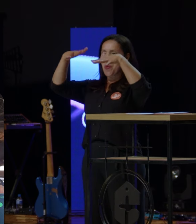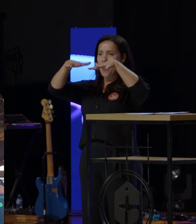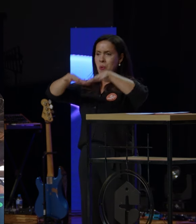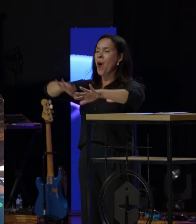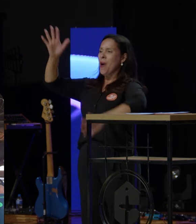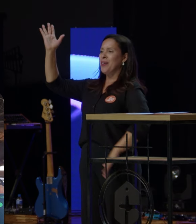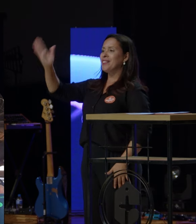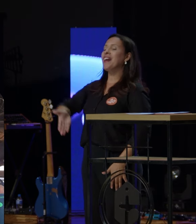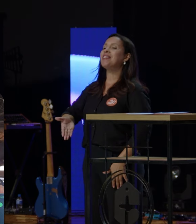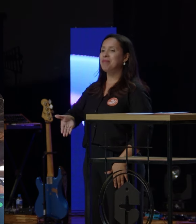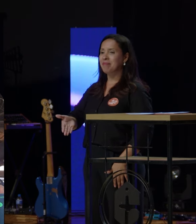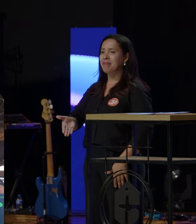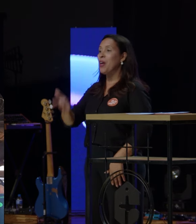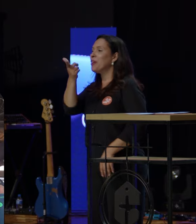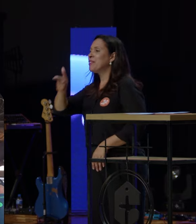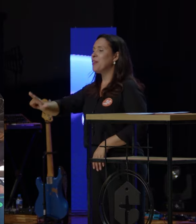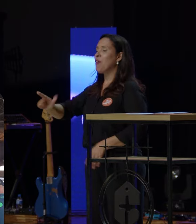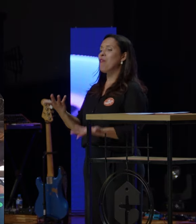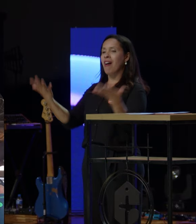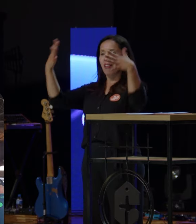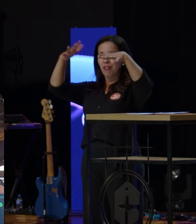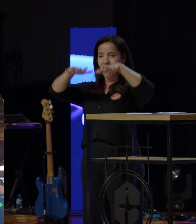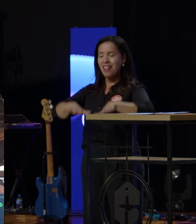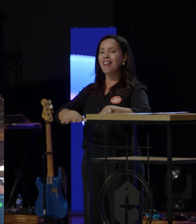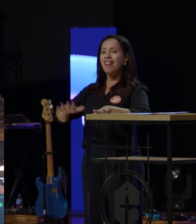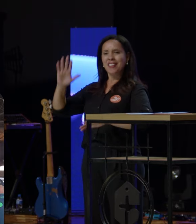Presente. Mais uma vez. Inclusão?